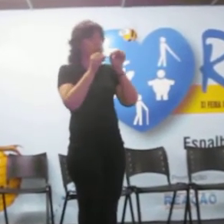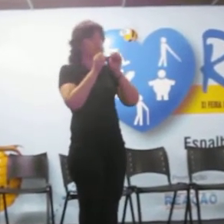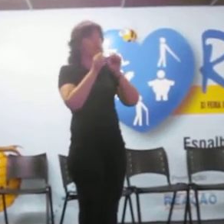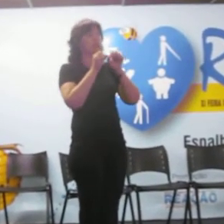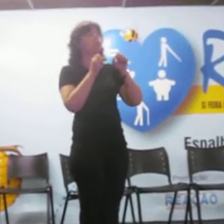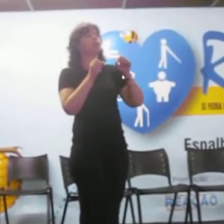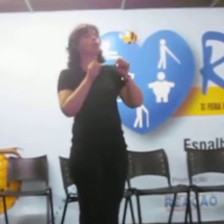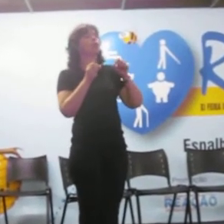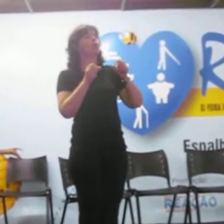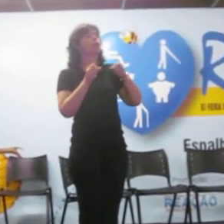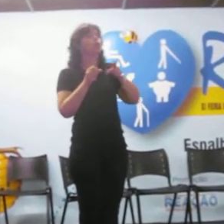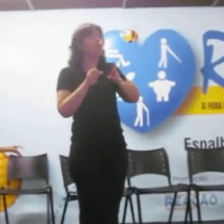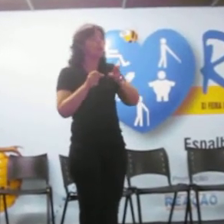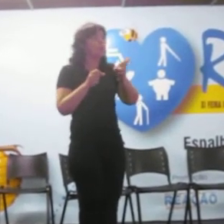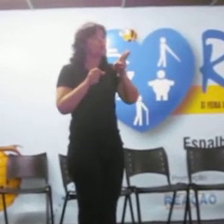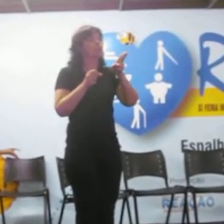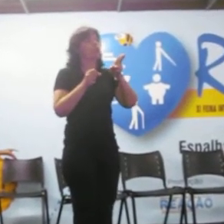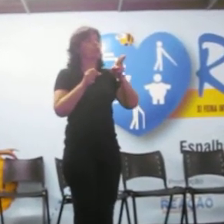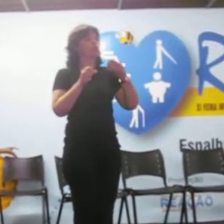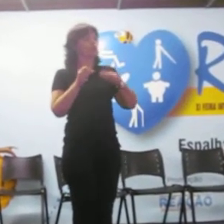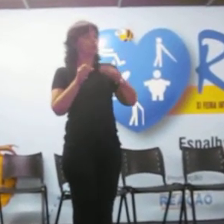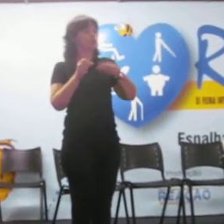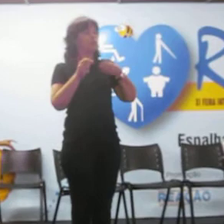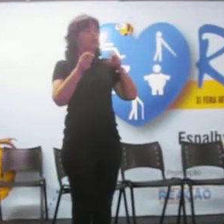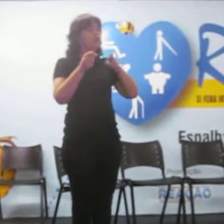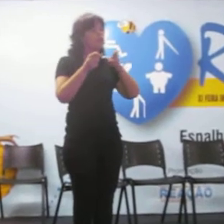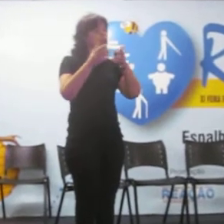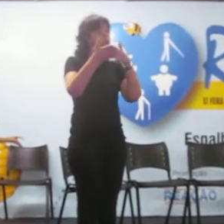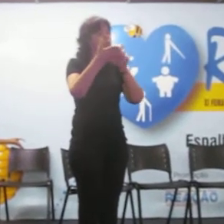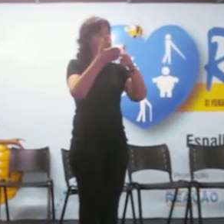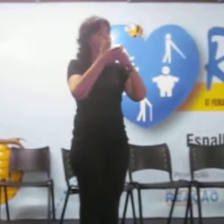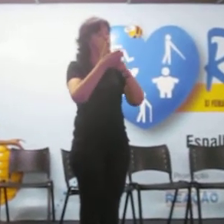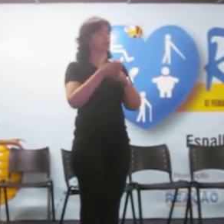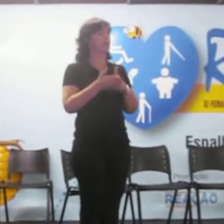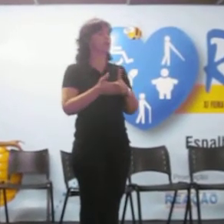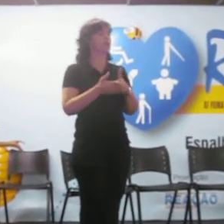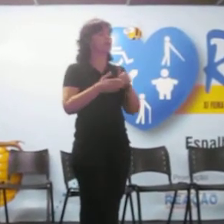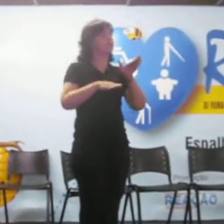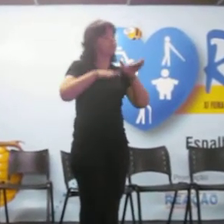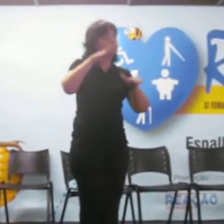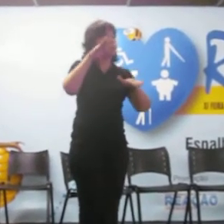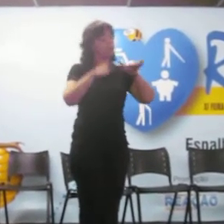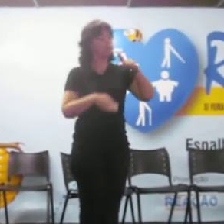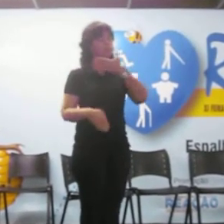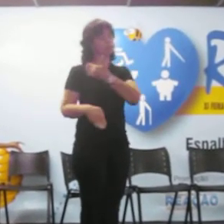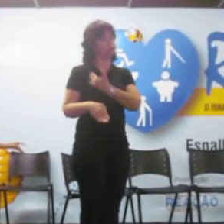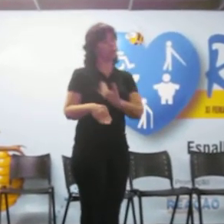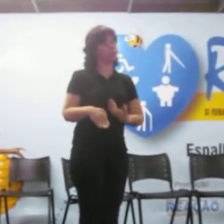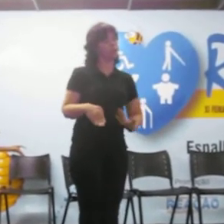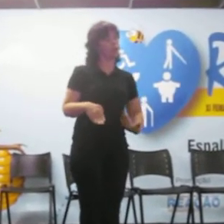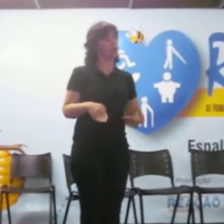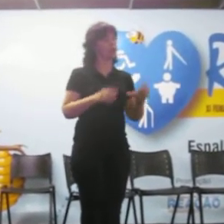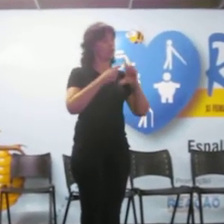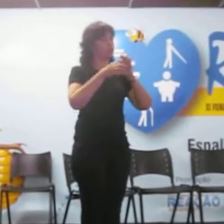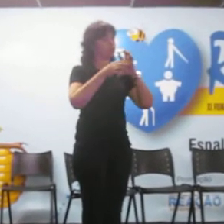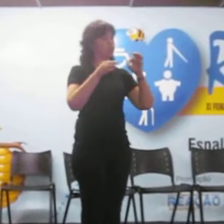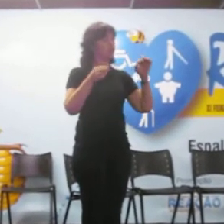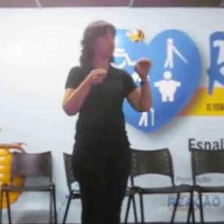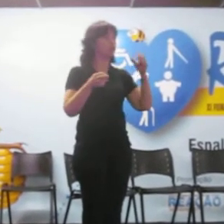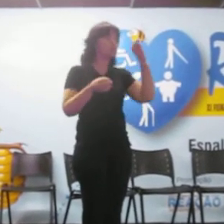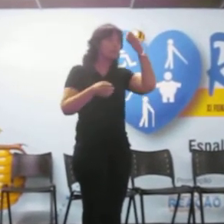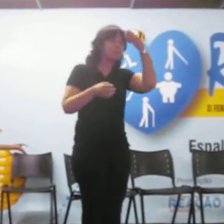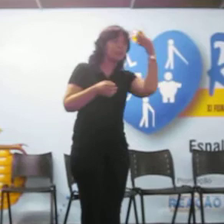Eu acho que talvez o governo federal tenha cometido um lapso E